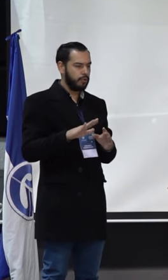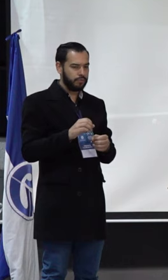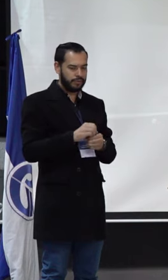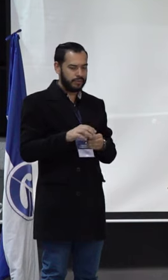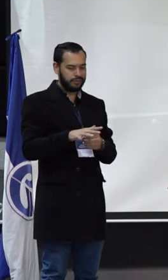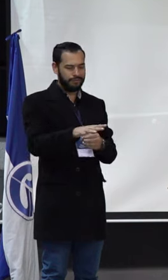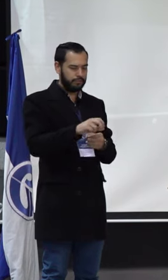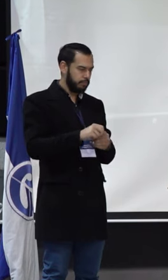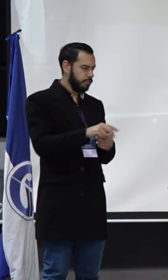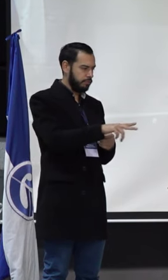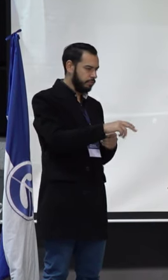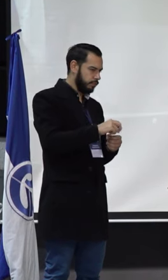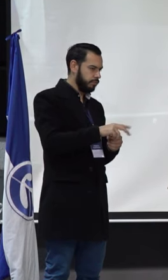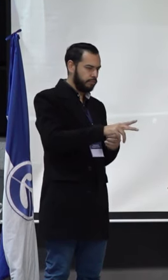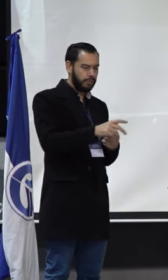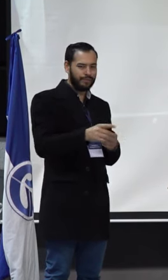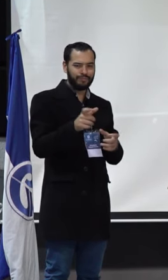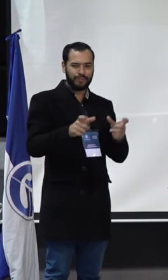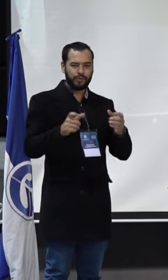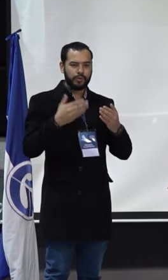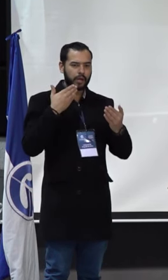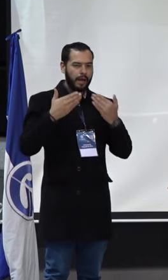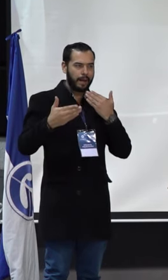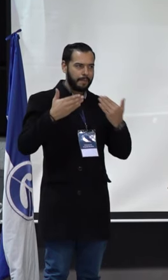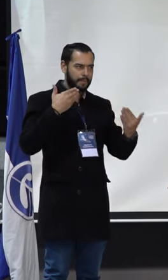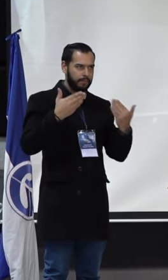rurales, con la población campesina.